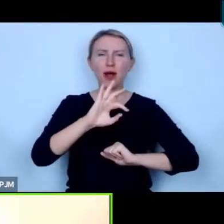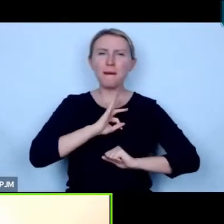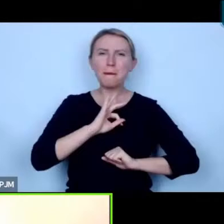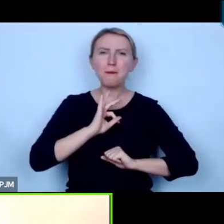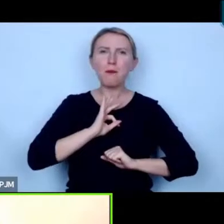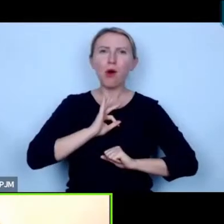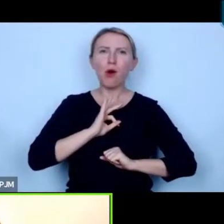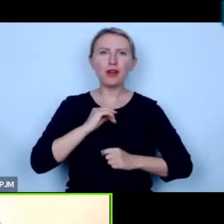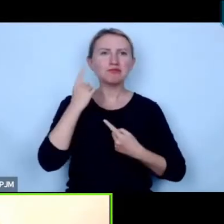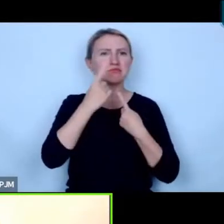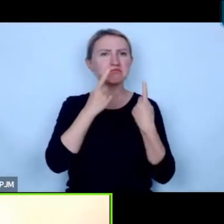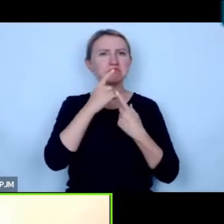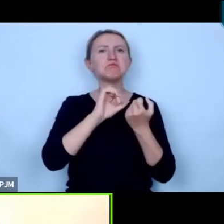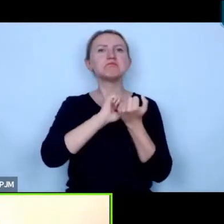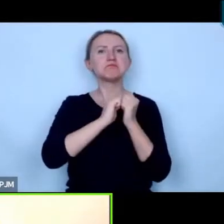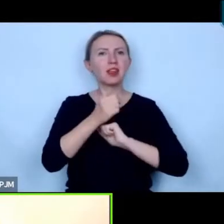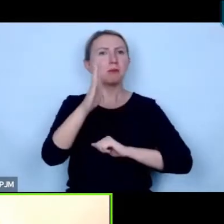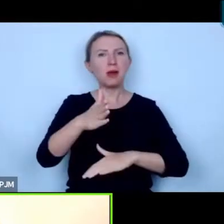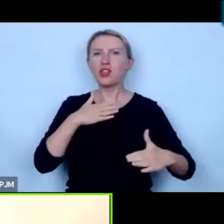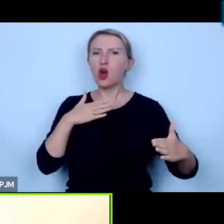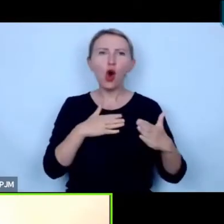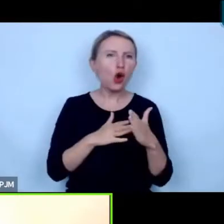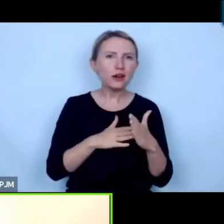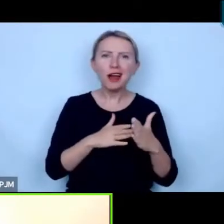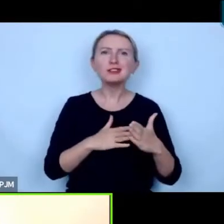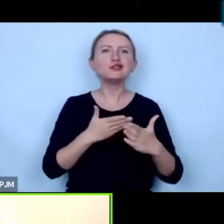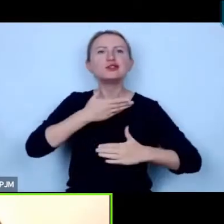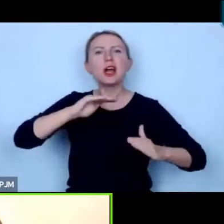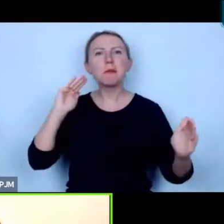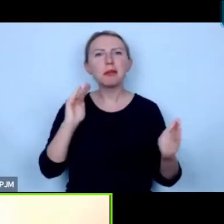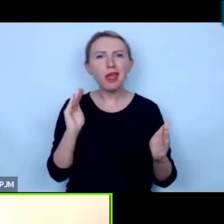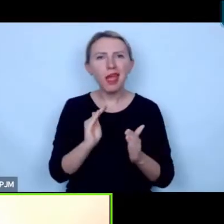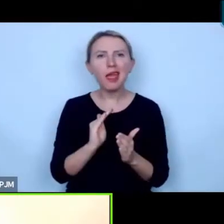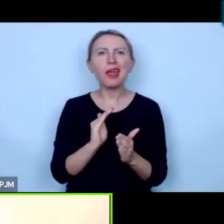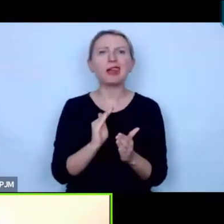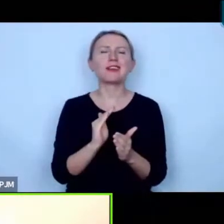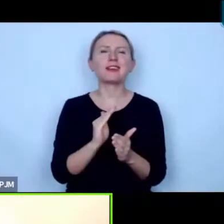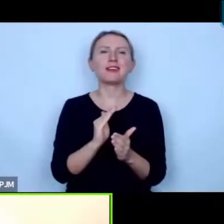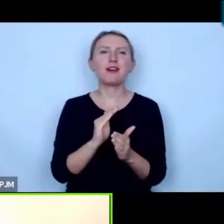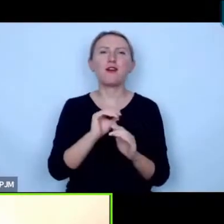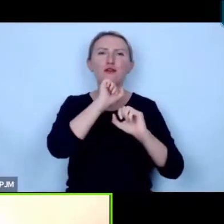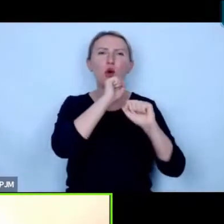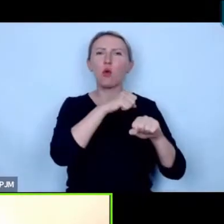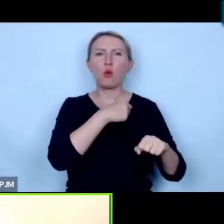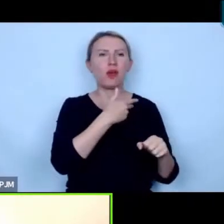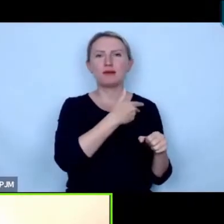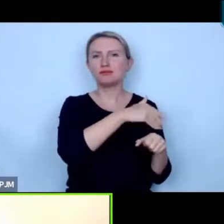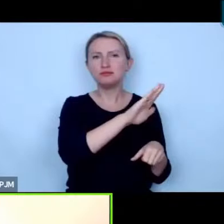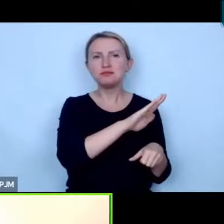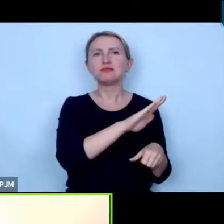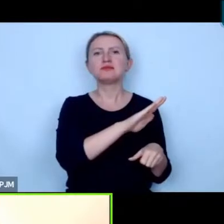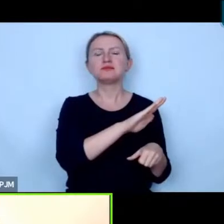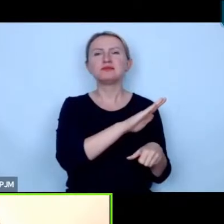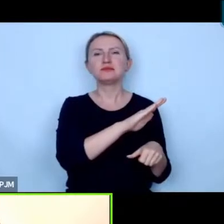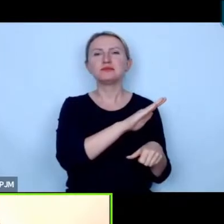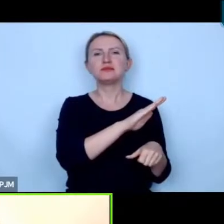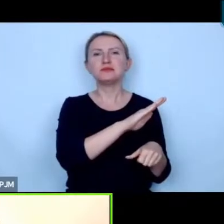swoje zdanie będę ograniczać będę jeść coraz mniej będę w ogóle wyklucza te